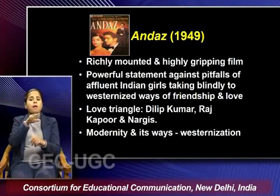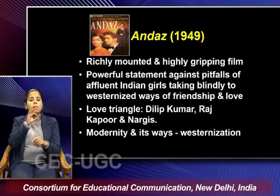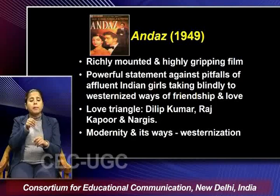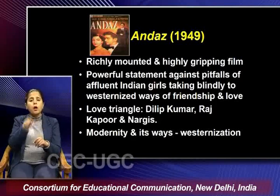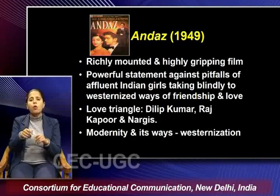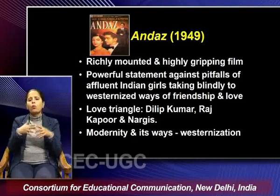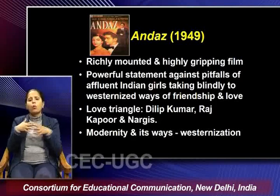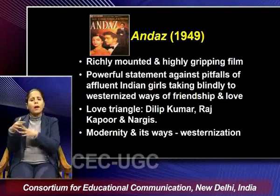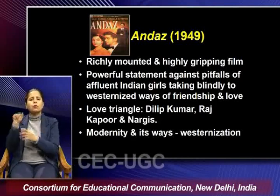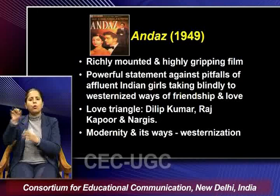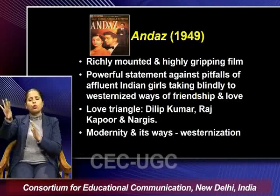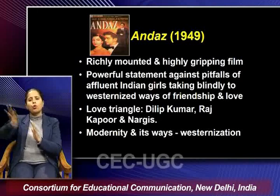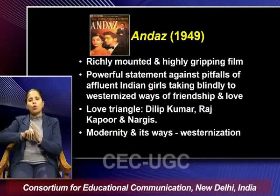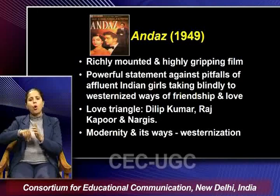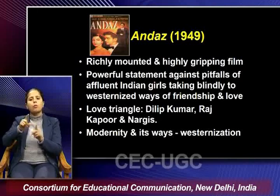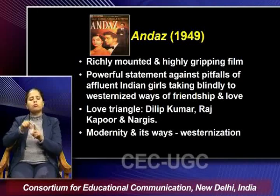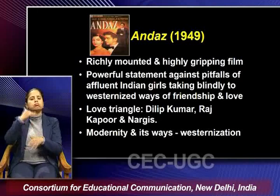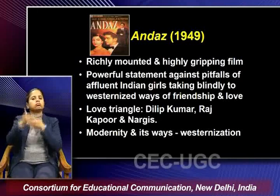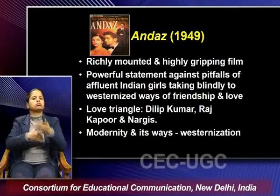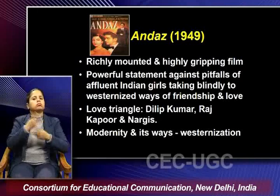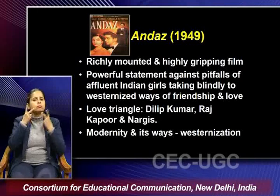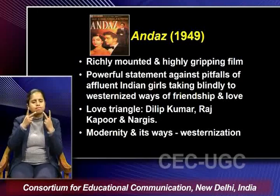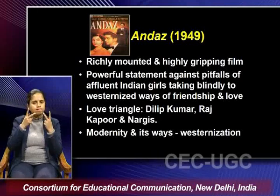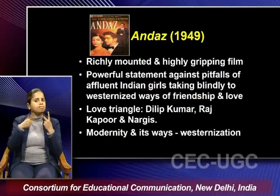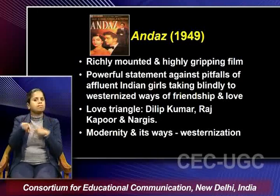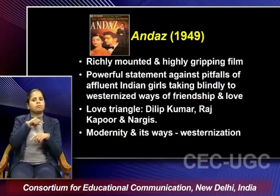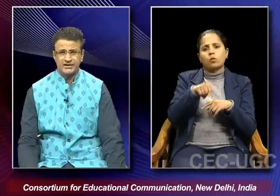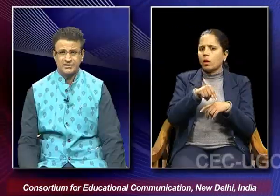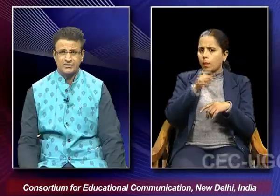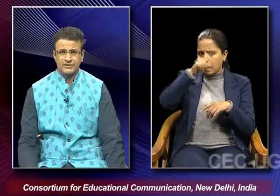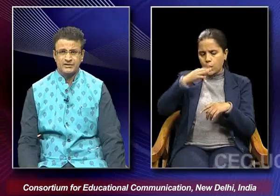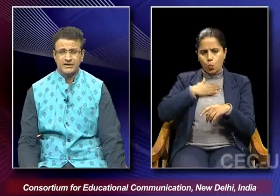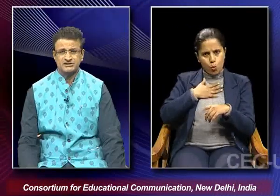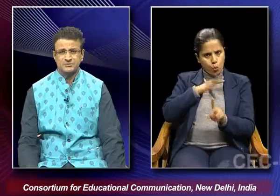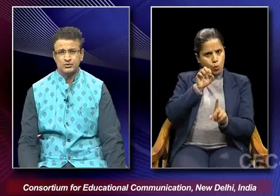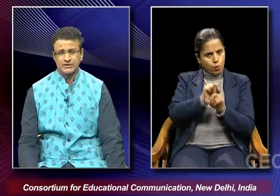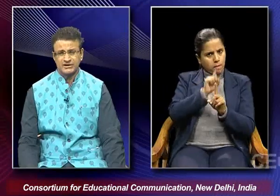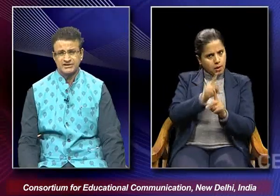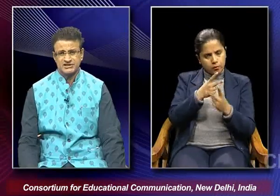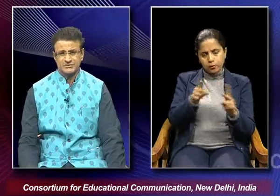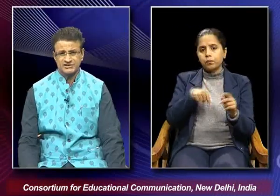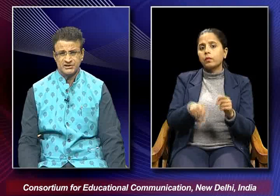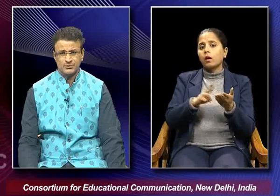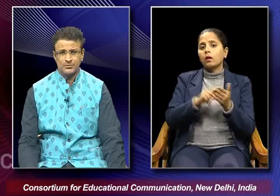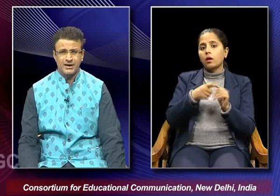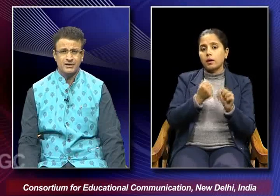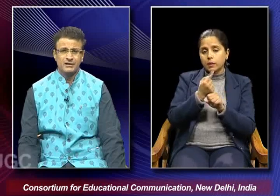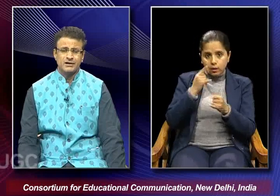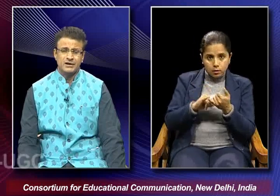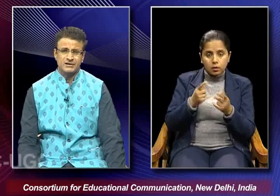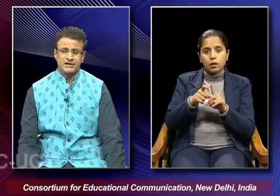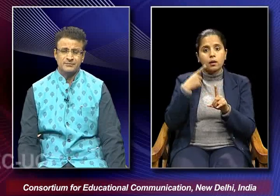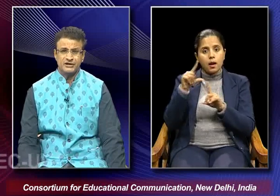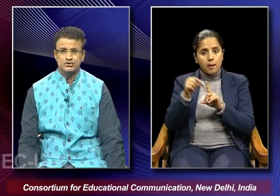westernization so we find that such kind of portrayal where raj kapoor narges as well as the lip kumar